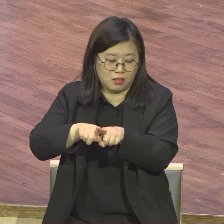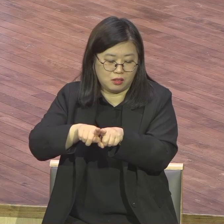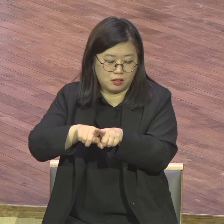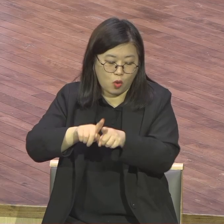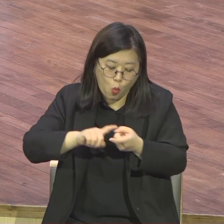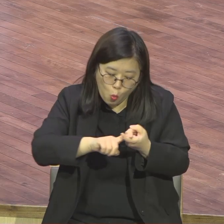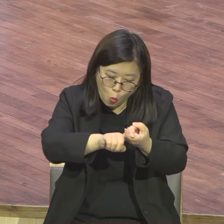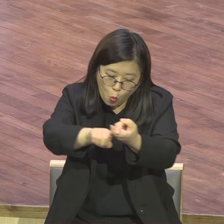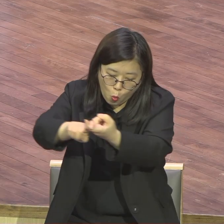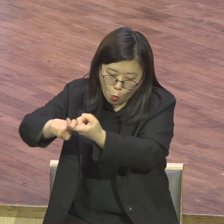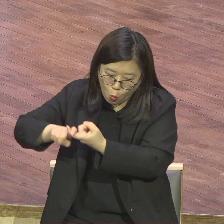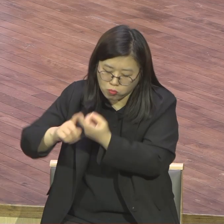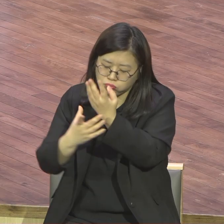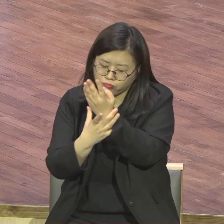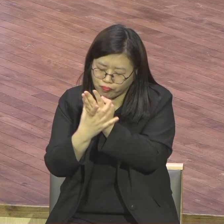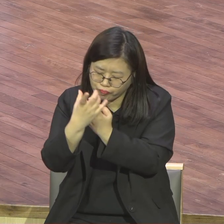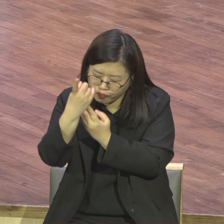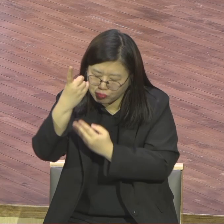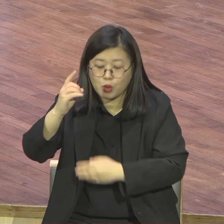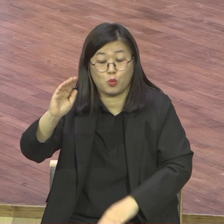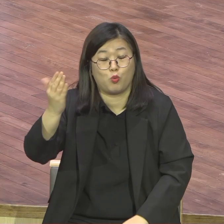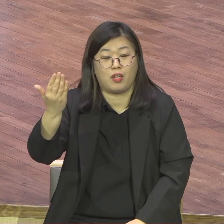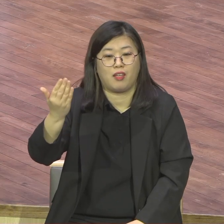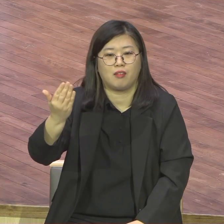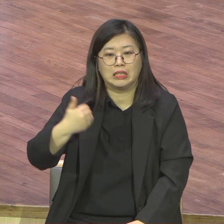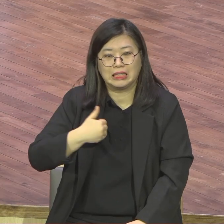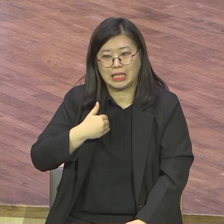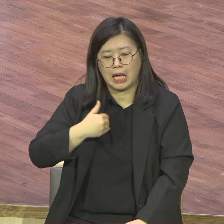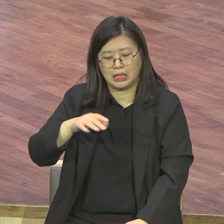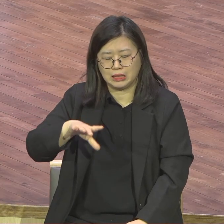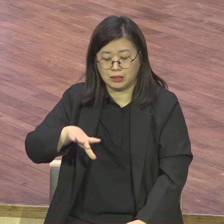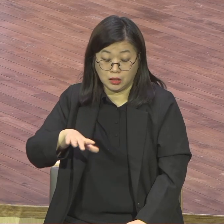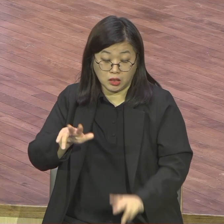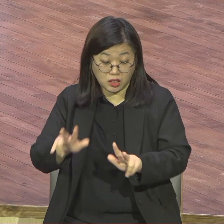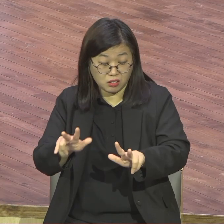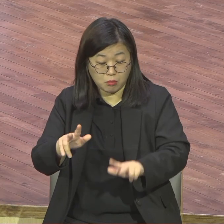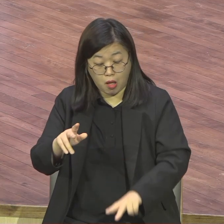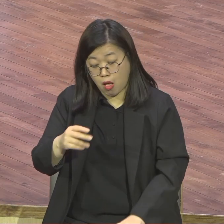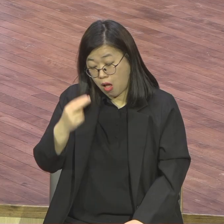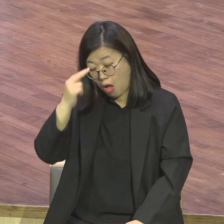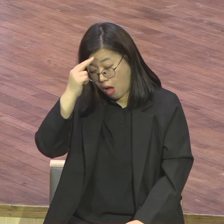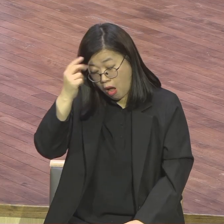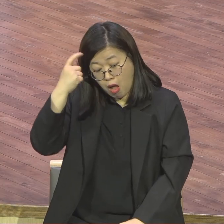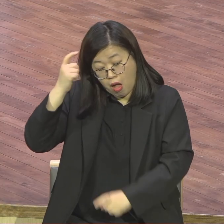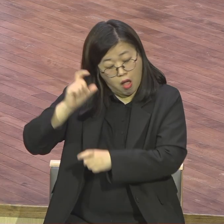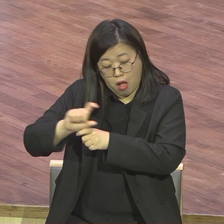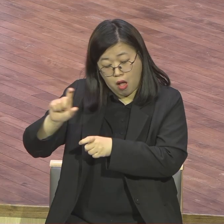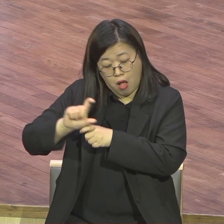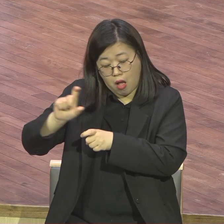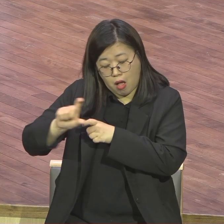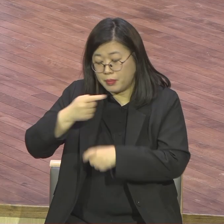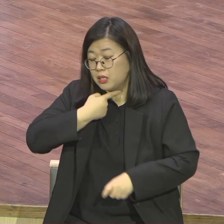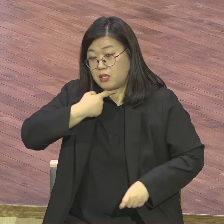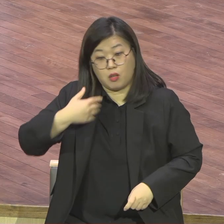고민이란 단어가 없습니다. 저는 이렇게 심각한 게 없어요. 청년대부터 교회를 하고